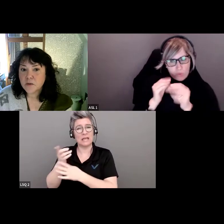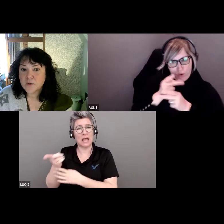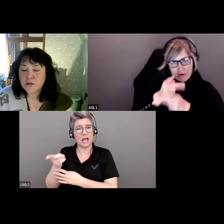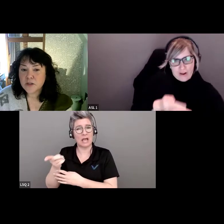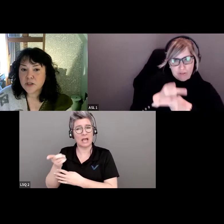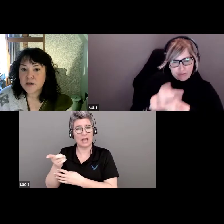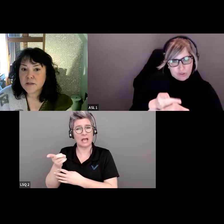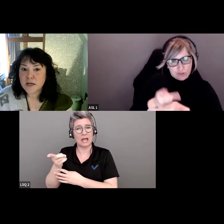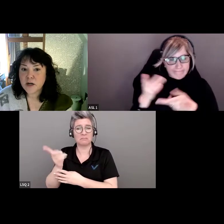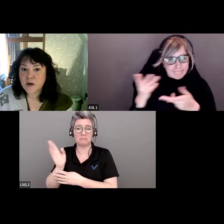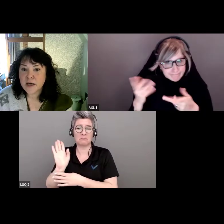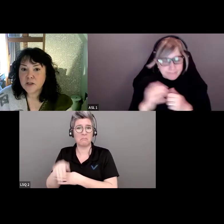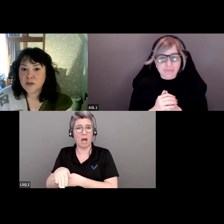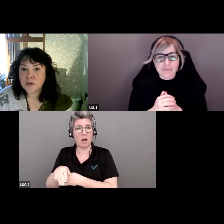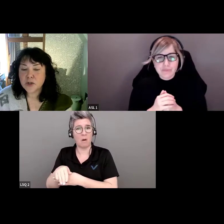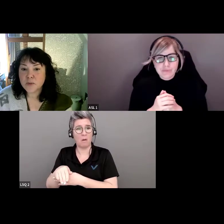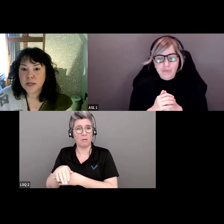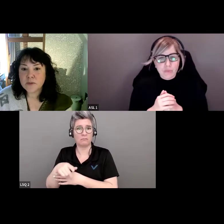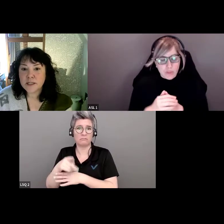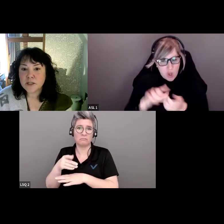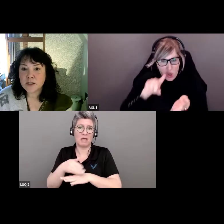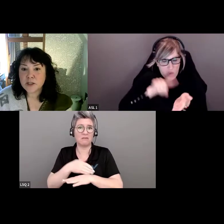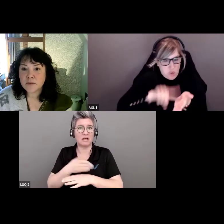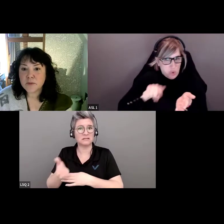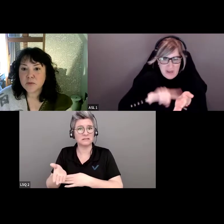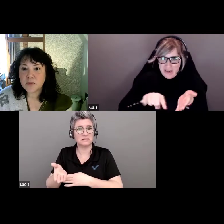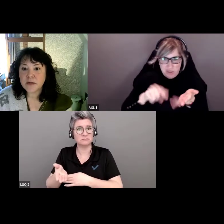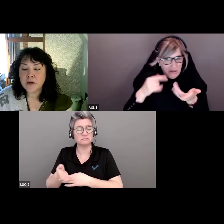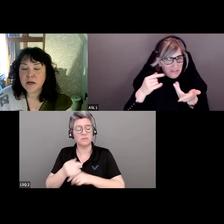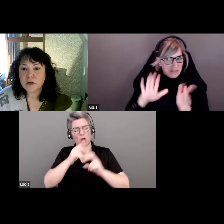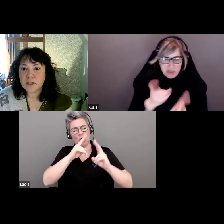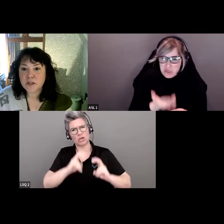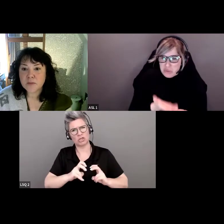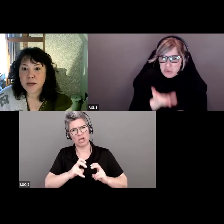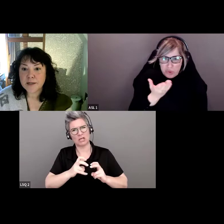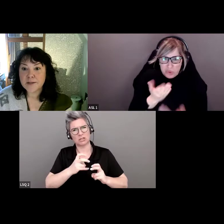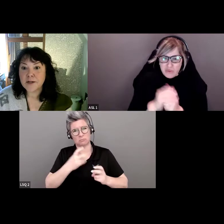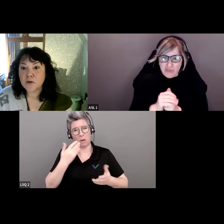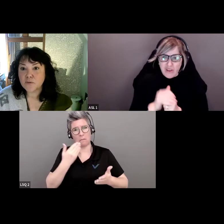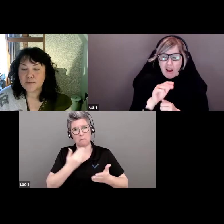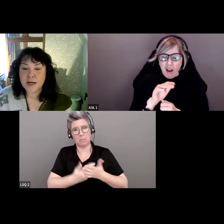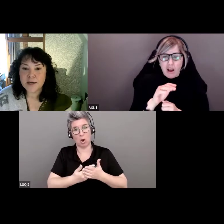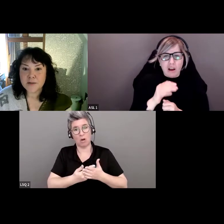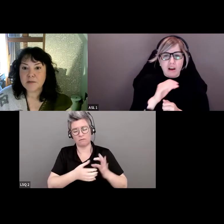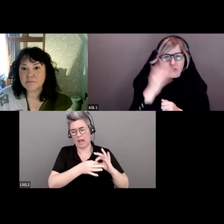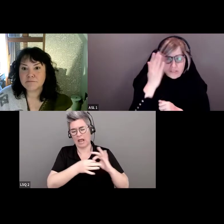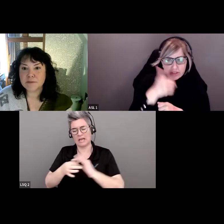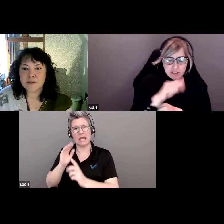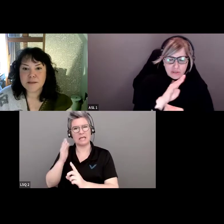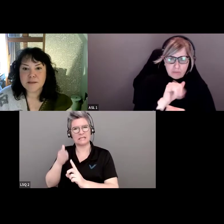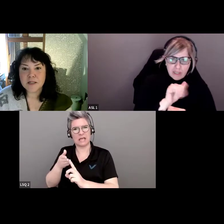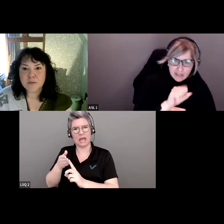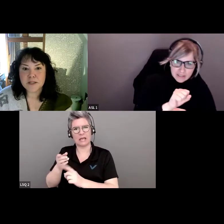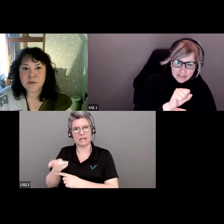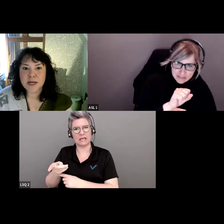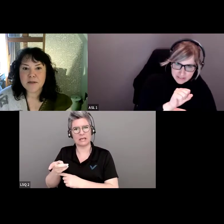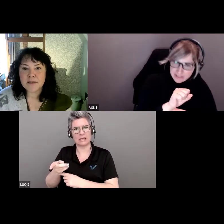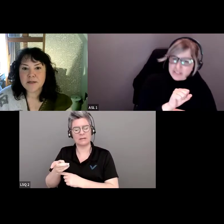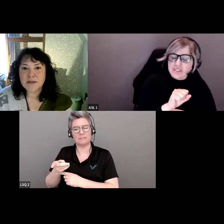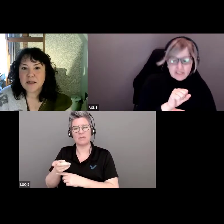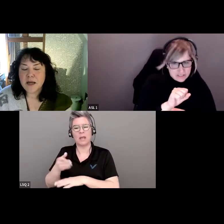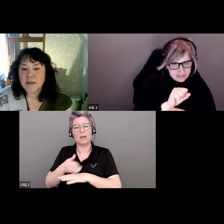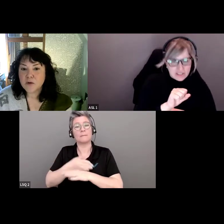décéder de façon prématurée. La recherche a montré qu'il y avait une relation directe entre les